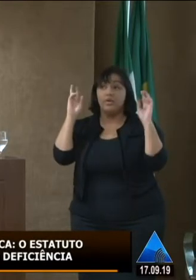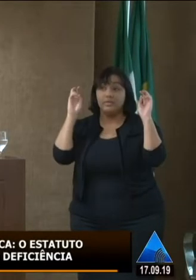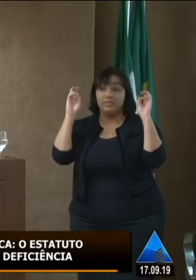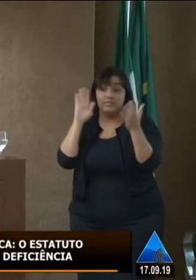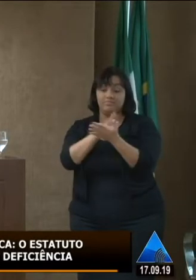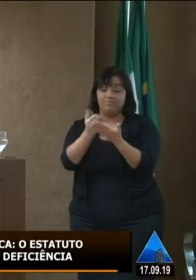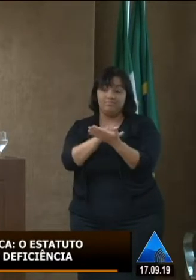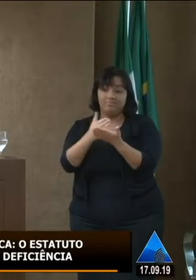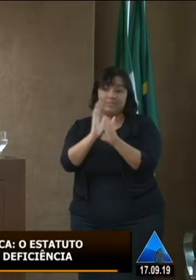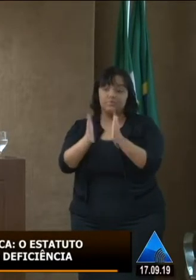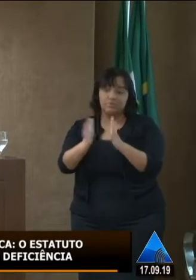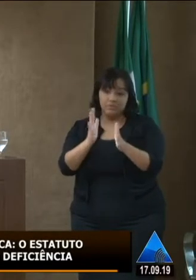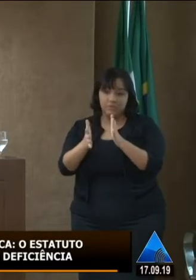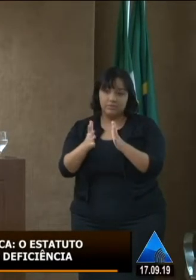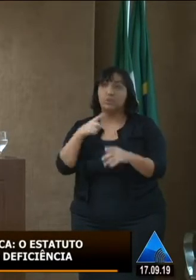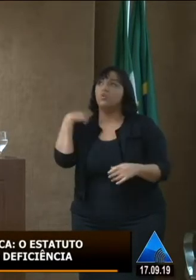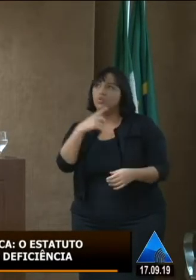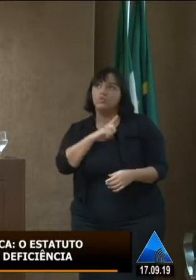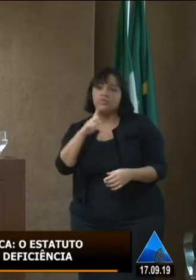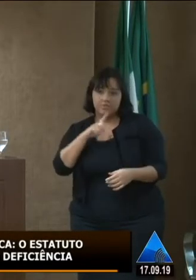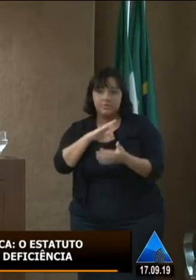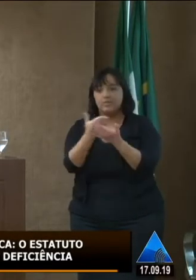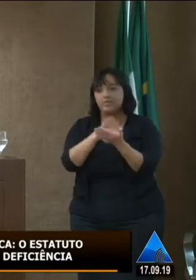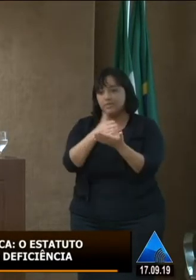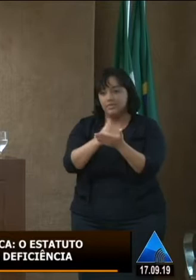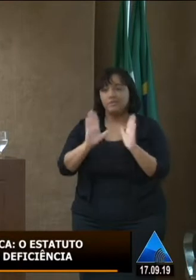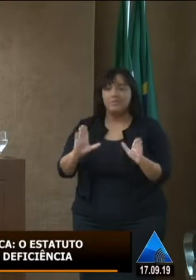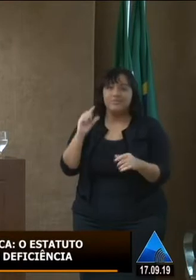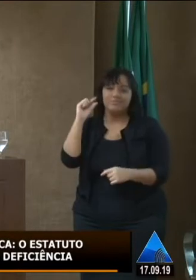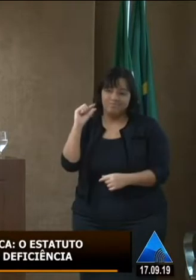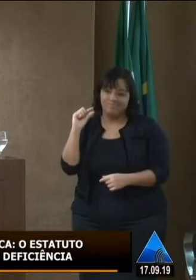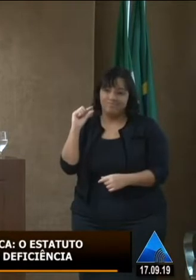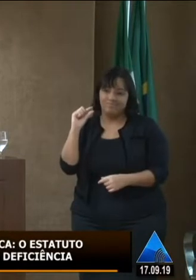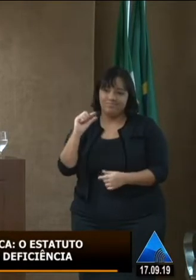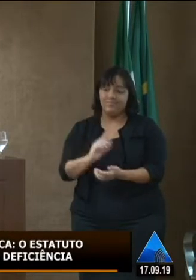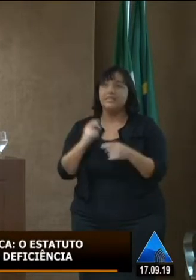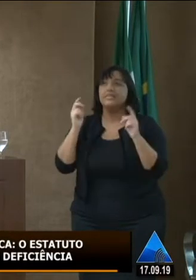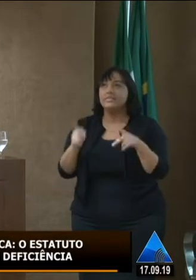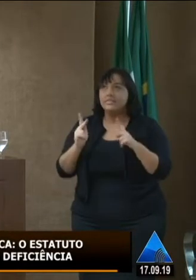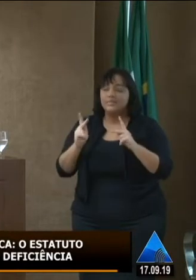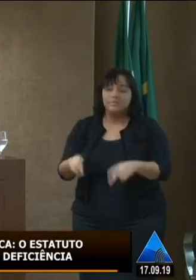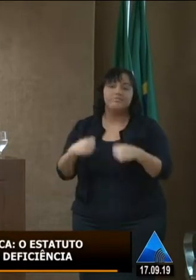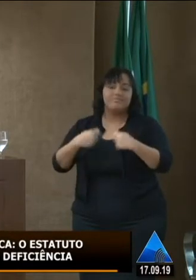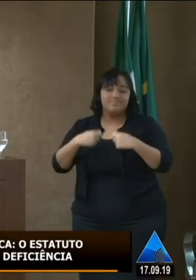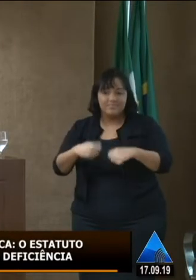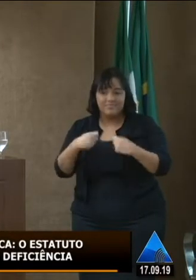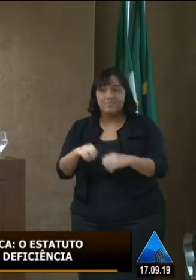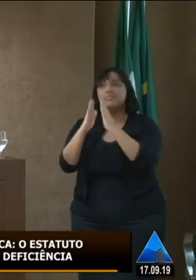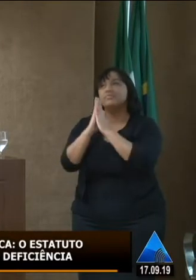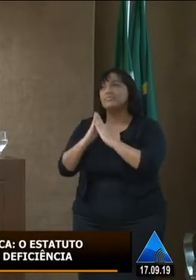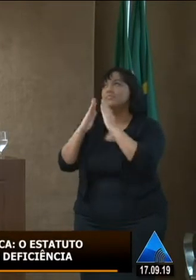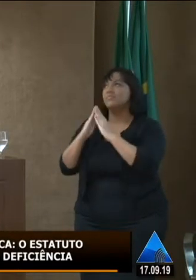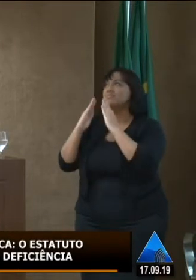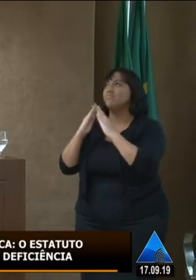por exemplo, nós temos intérpretes na instituição, mas ainda são poucos. E aí, sempre precisamos pedir ao